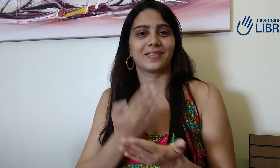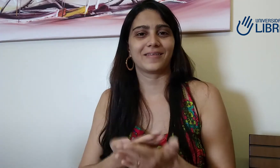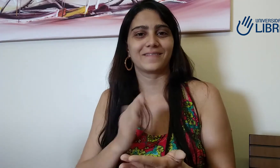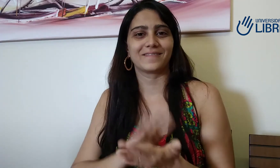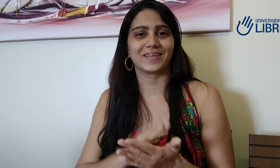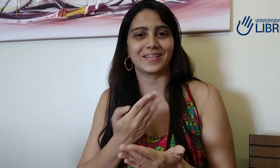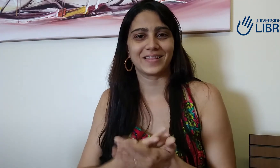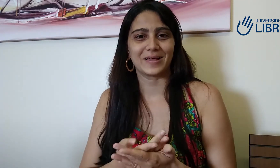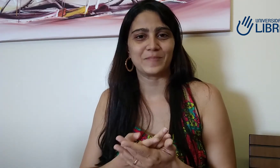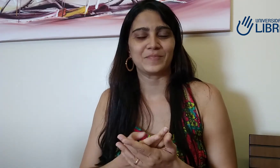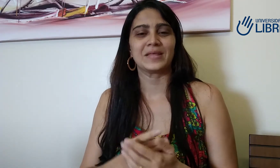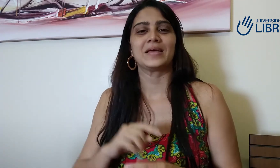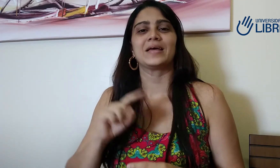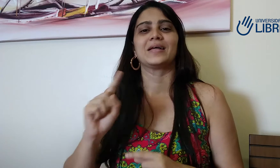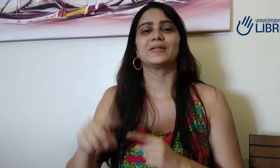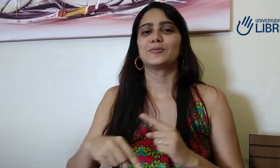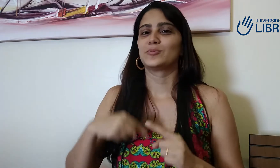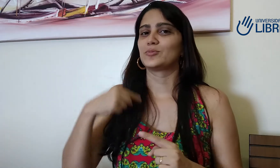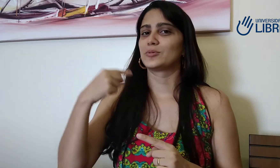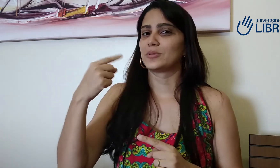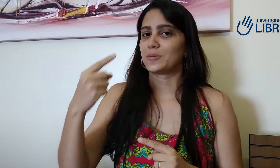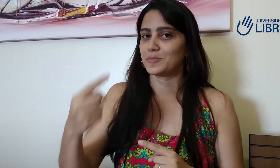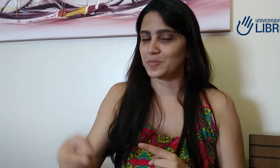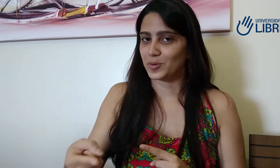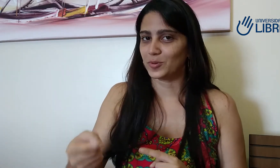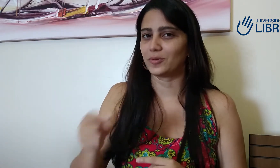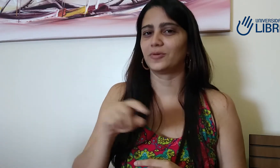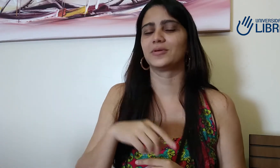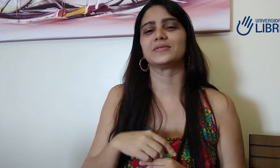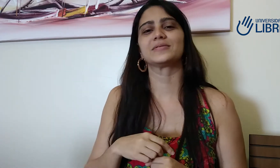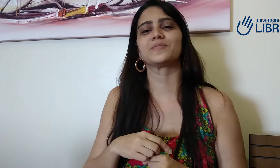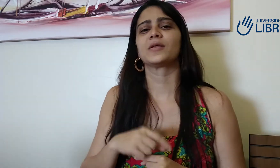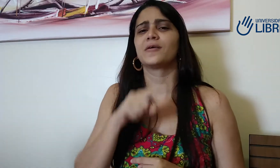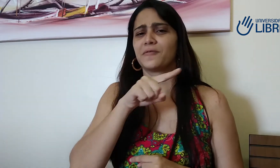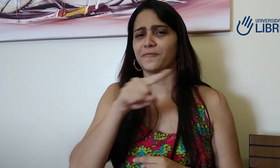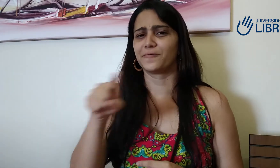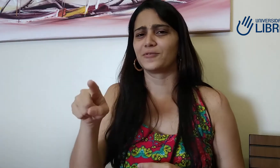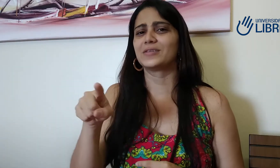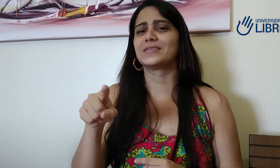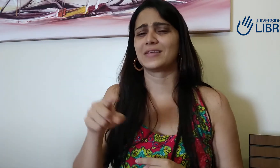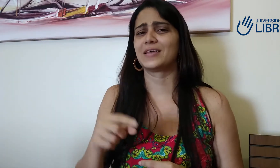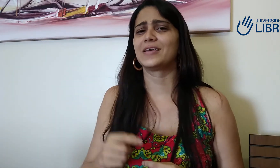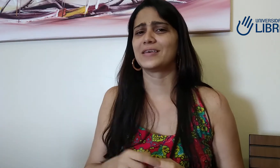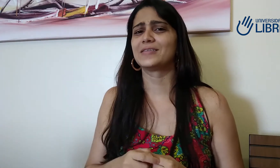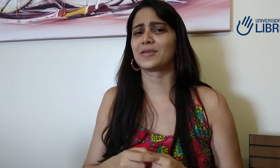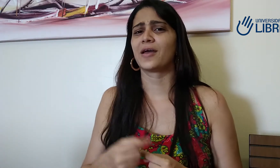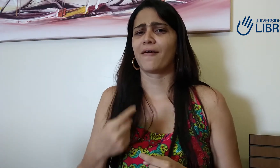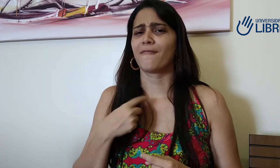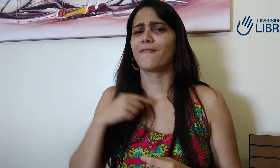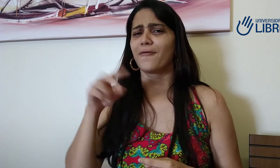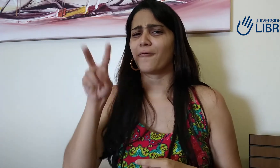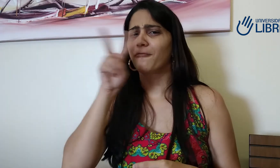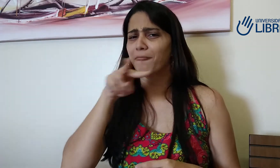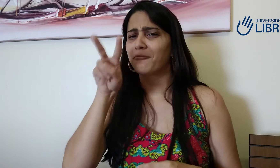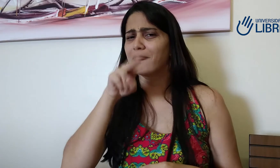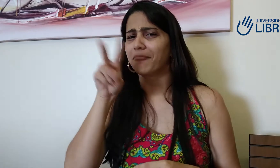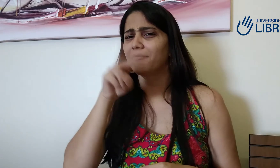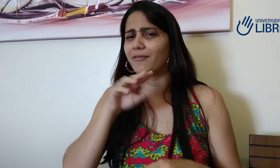Porque, assim, eu quero, né, como eu já falei pra vocês, me tornar intérprete. E, depois disso,